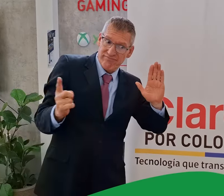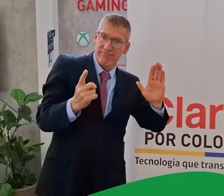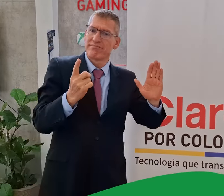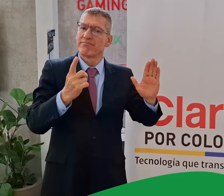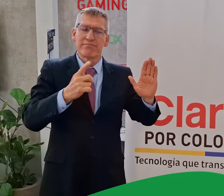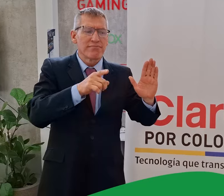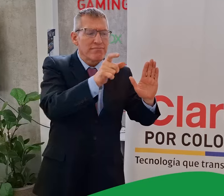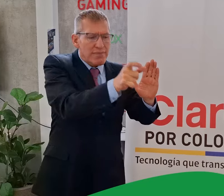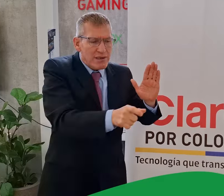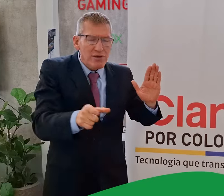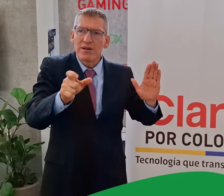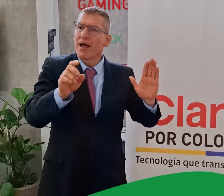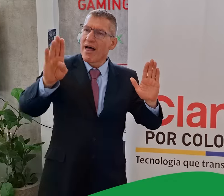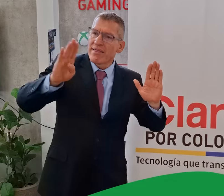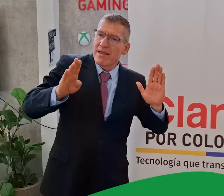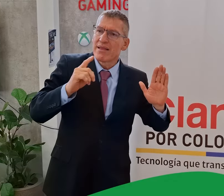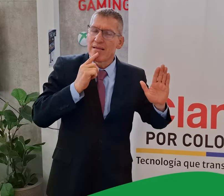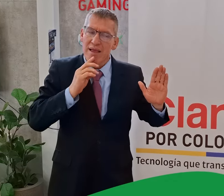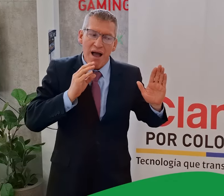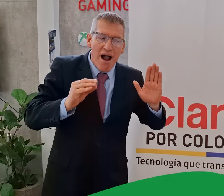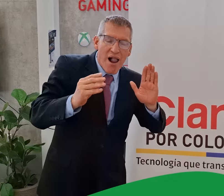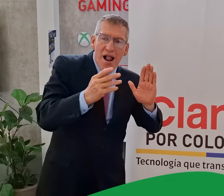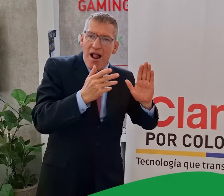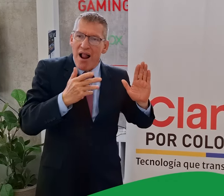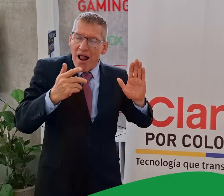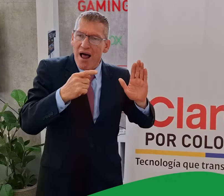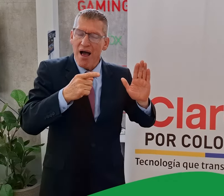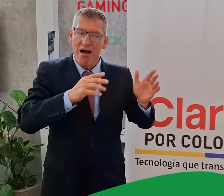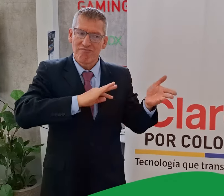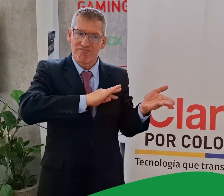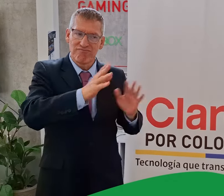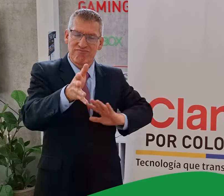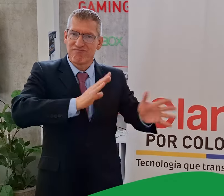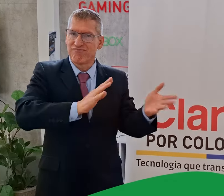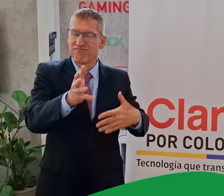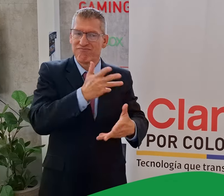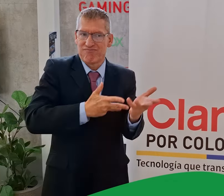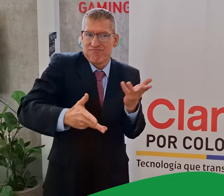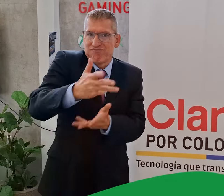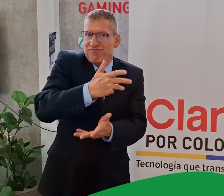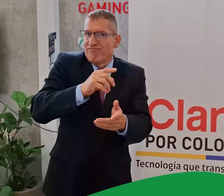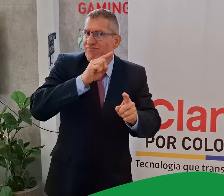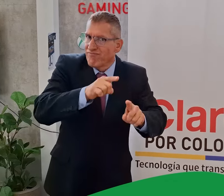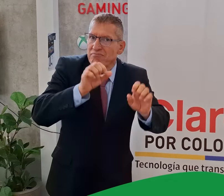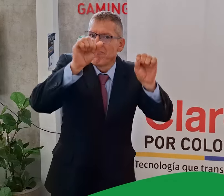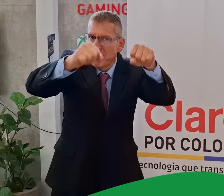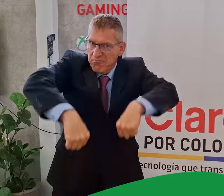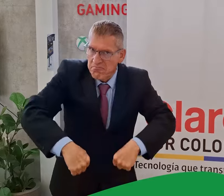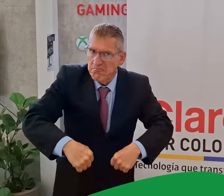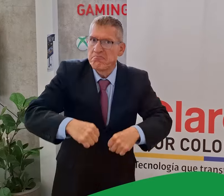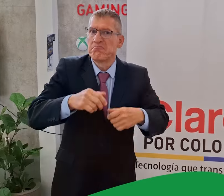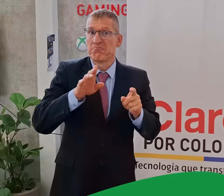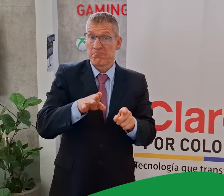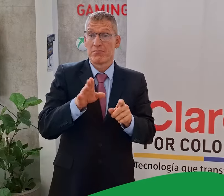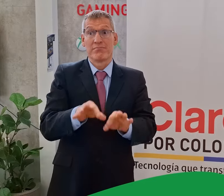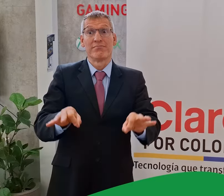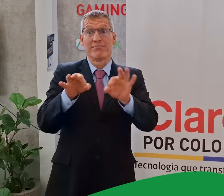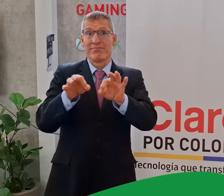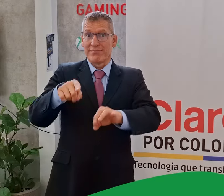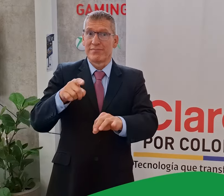podemos comunicarnos de manera efectiva. También es importante nombrar nuestro agradecimiento a